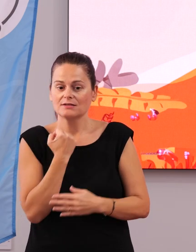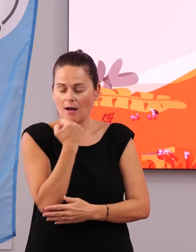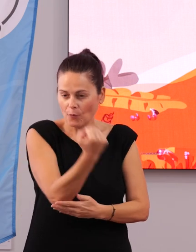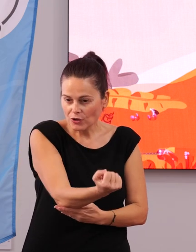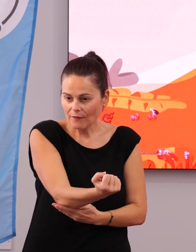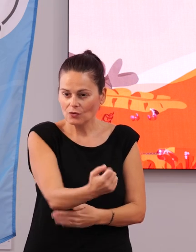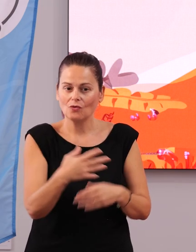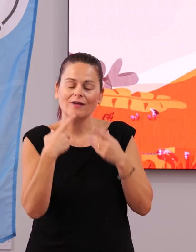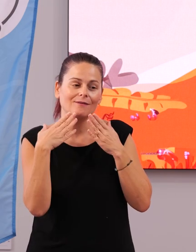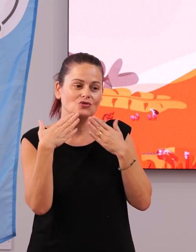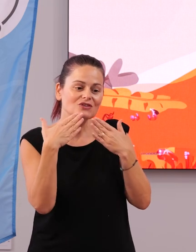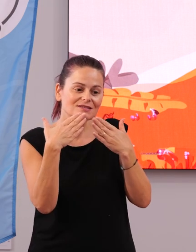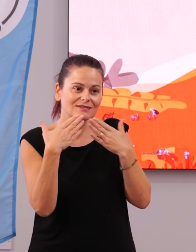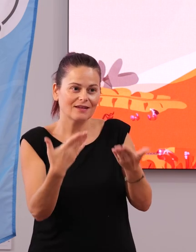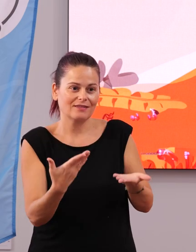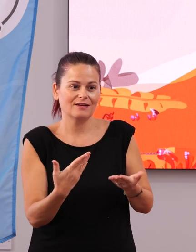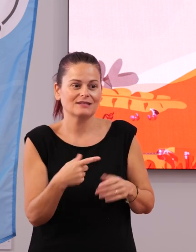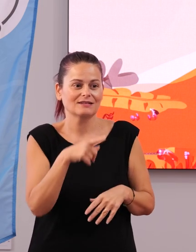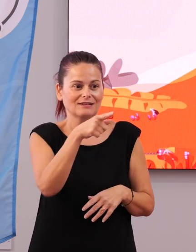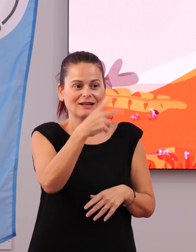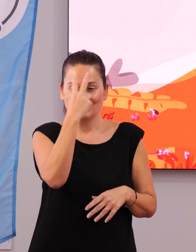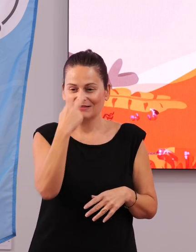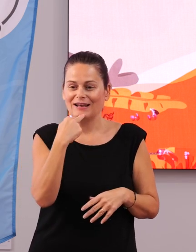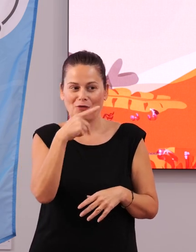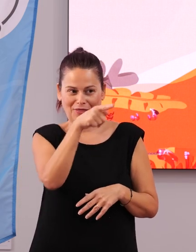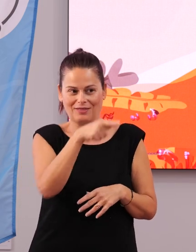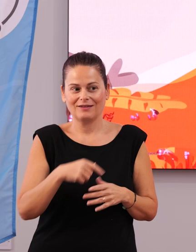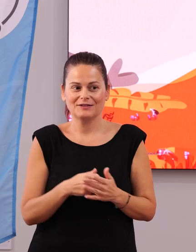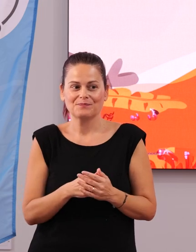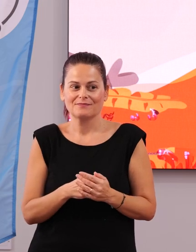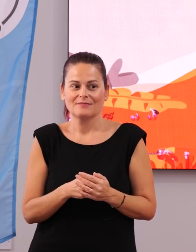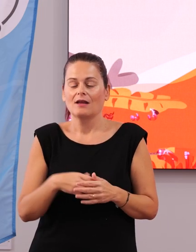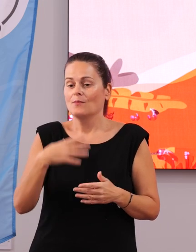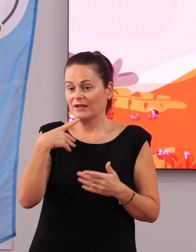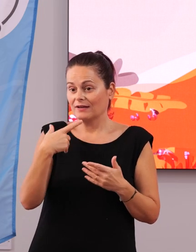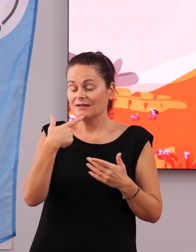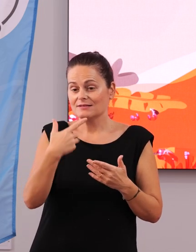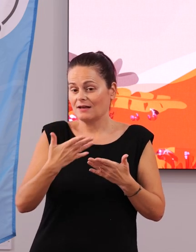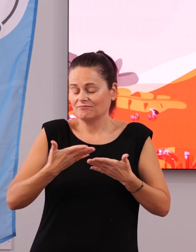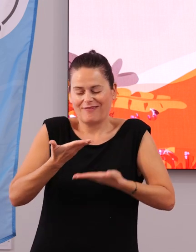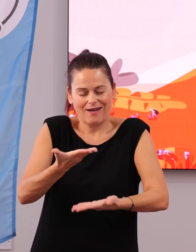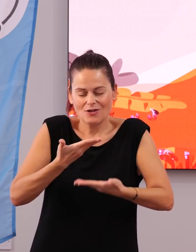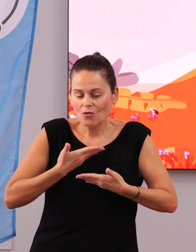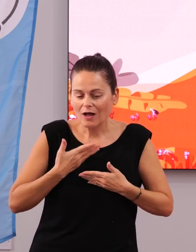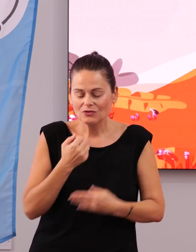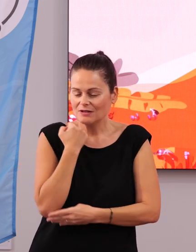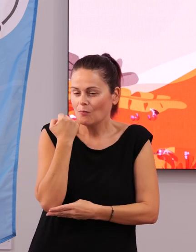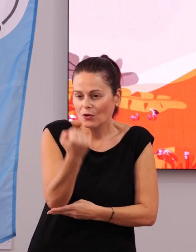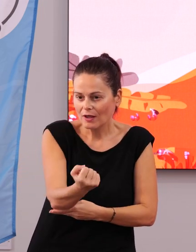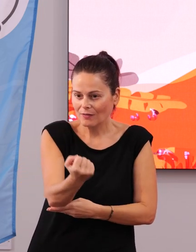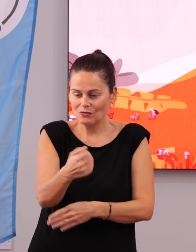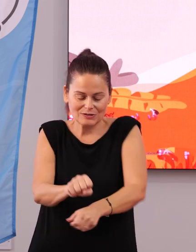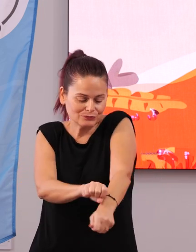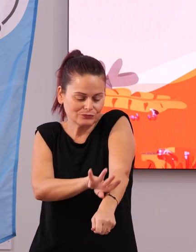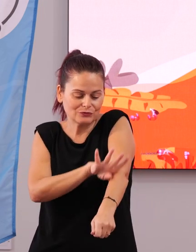aquí magníficamente bien representados, para disposición absoluta porque además creo que ha sido súper emotivo y emocionante